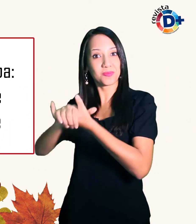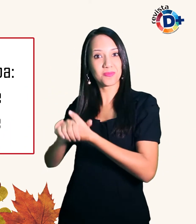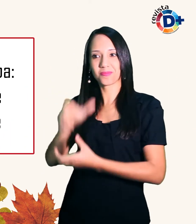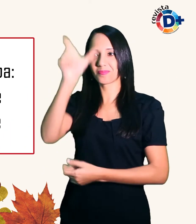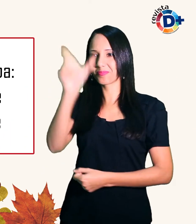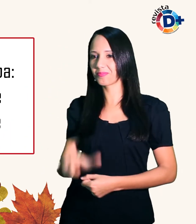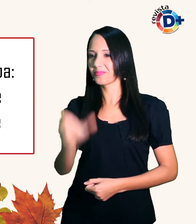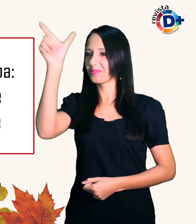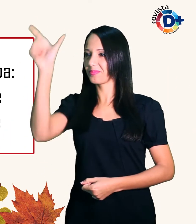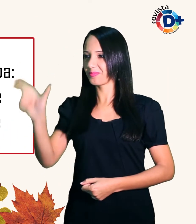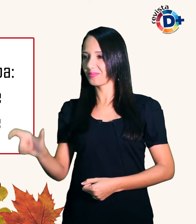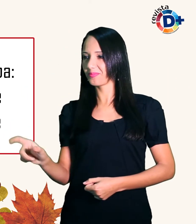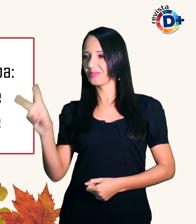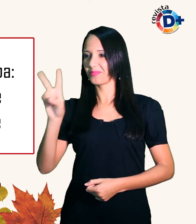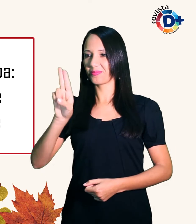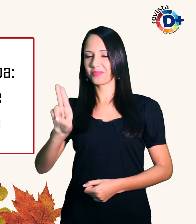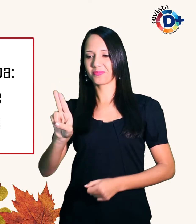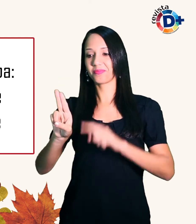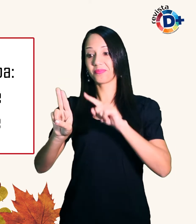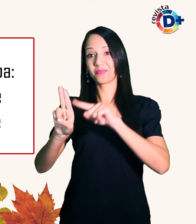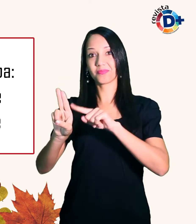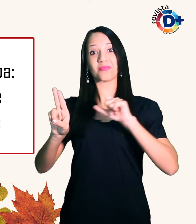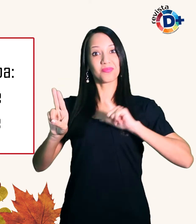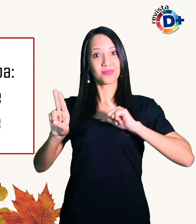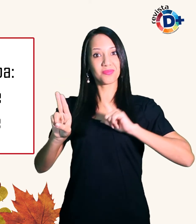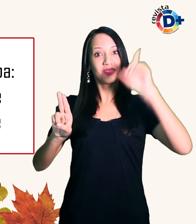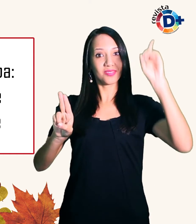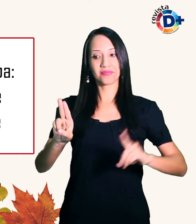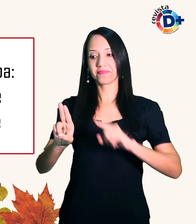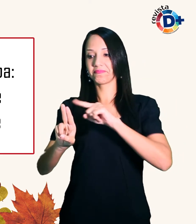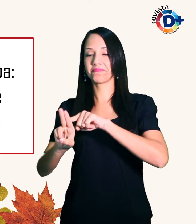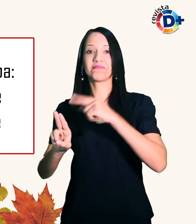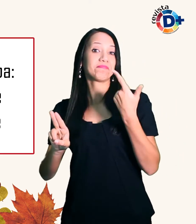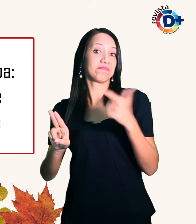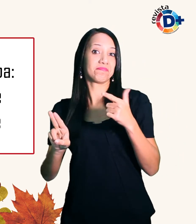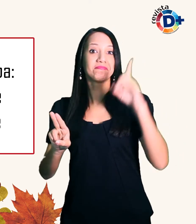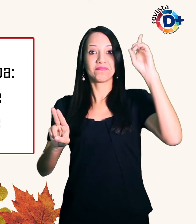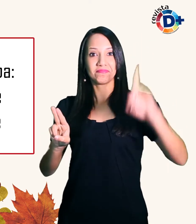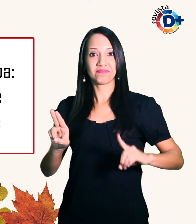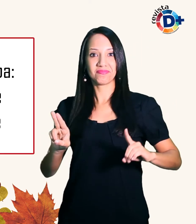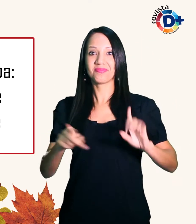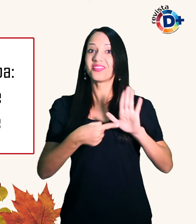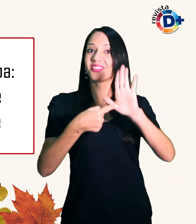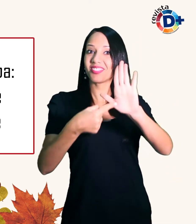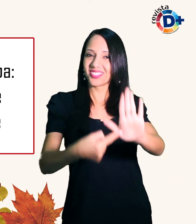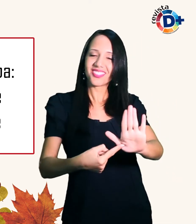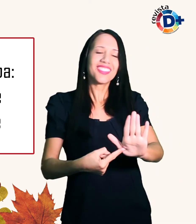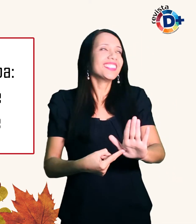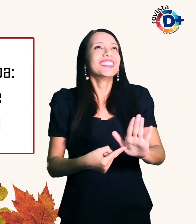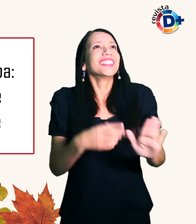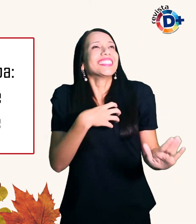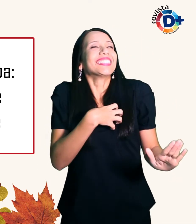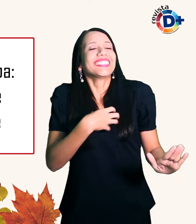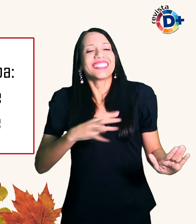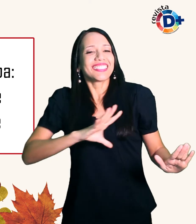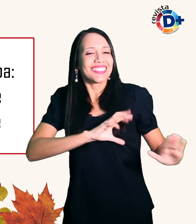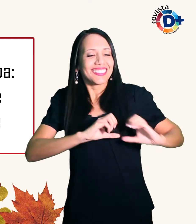com e sem deficiência provam mais uma vez Quando o sentimento é real os vínculos são